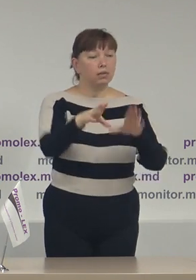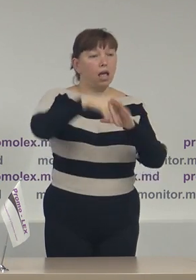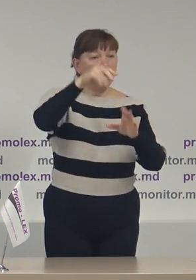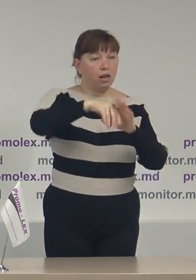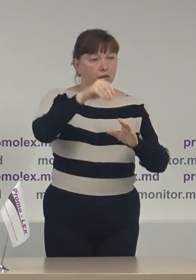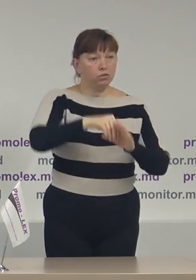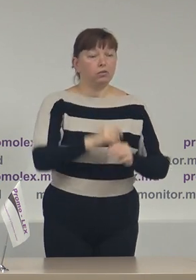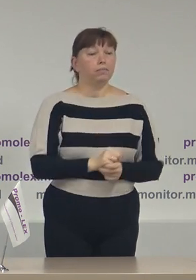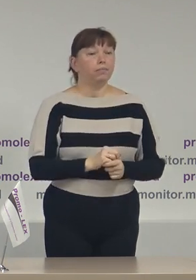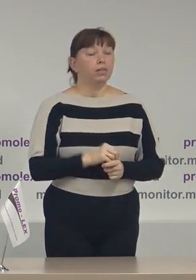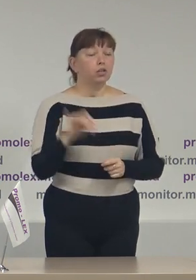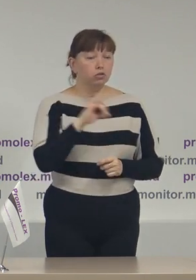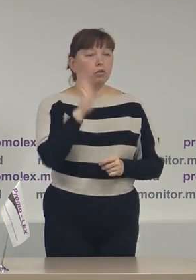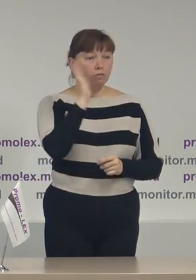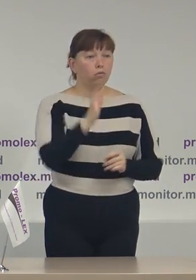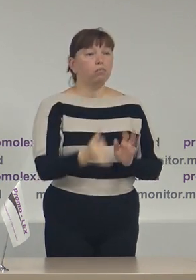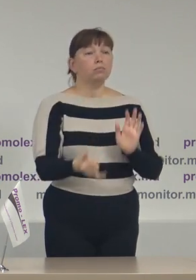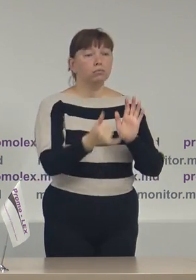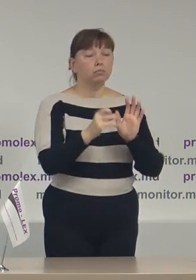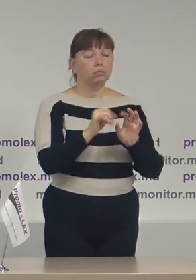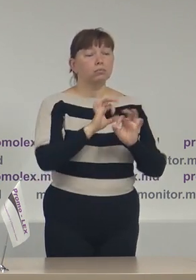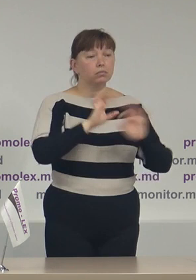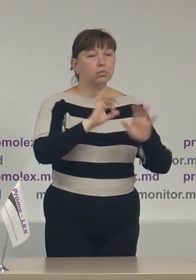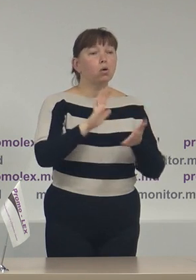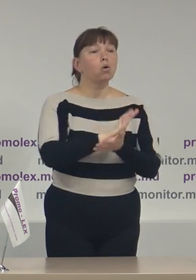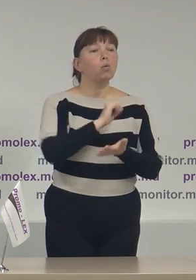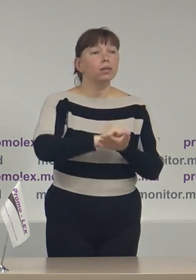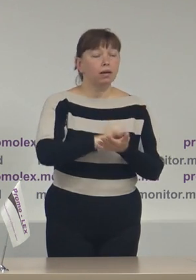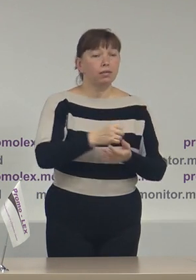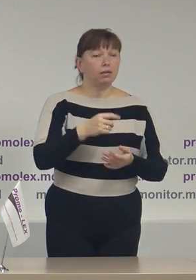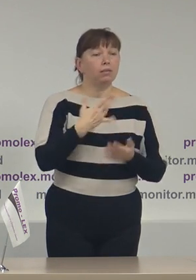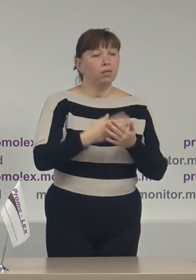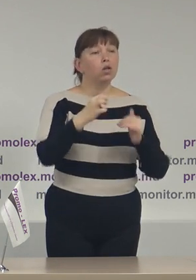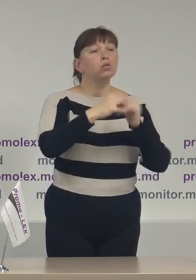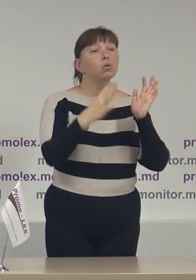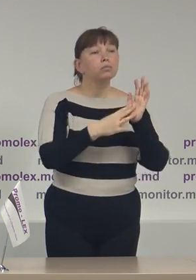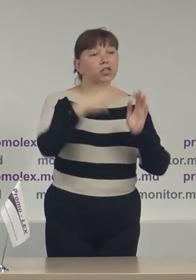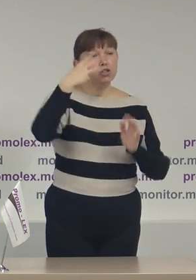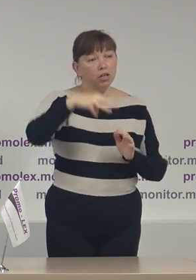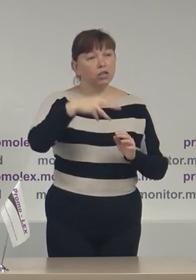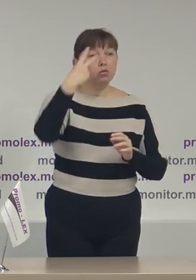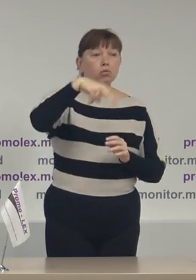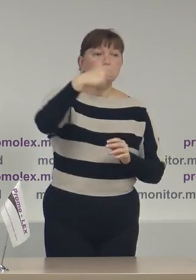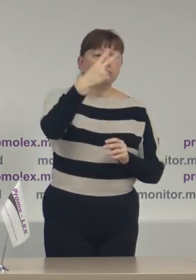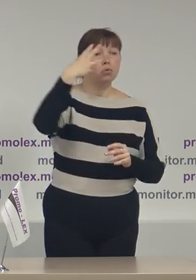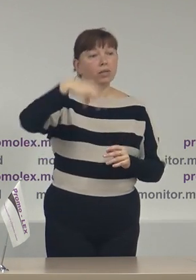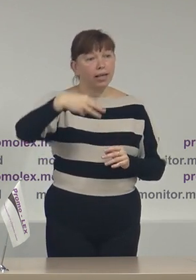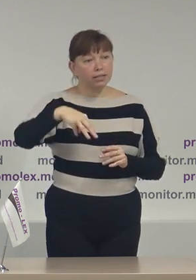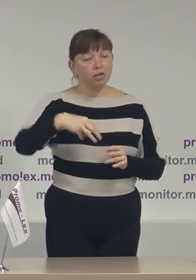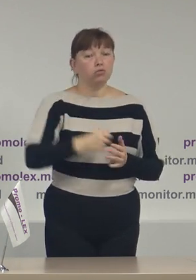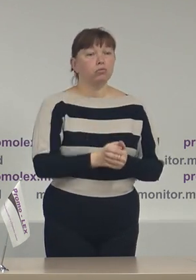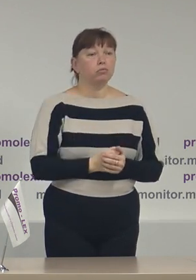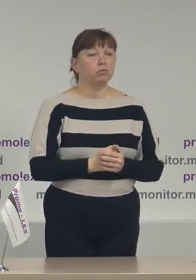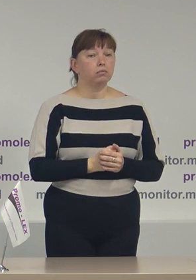și la fel vom plasa două comunicate de preasă în jurul orelor 19.30 20.30 adică